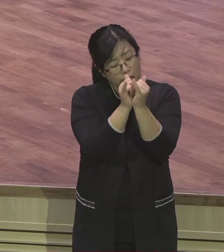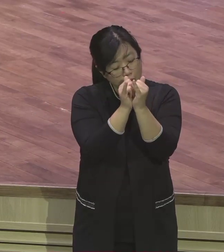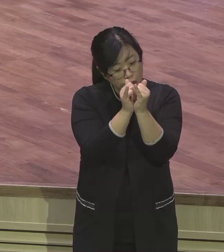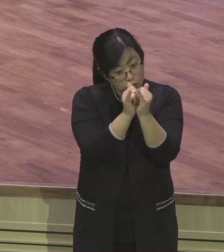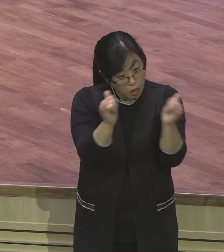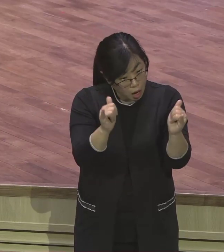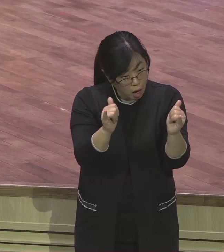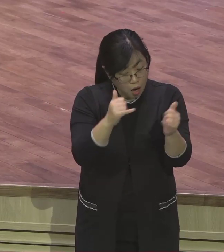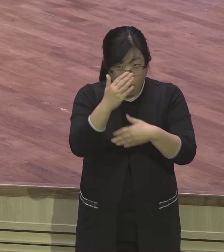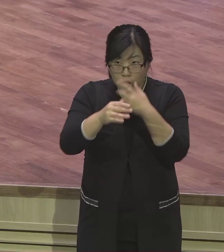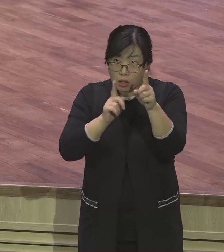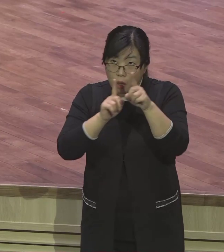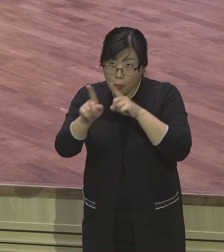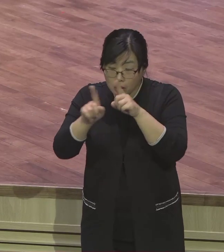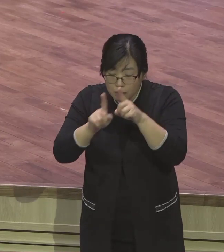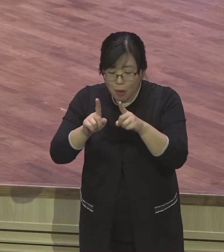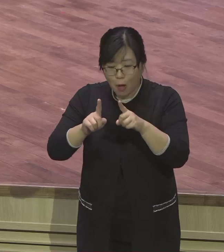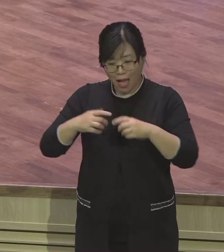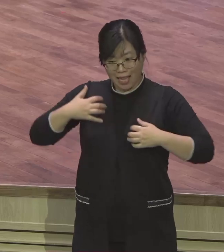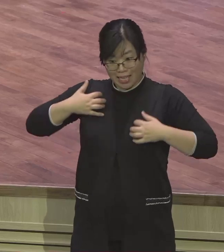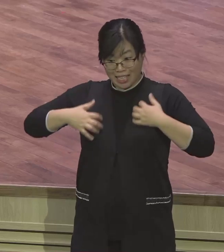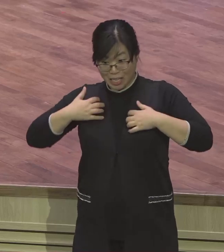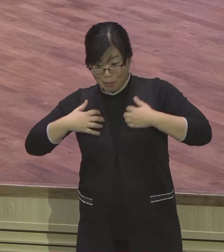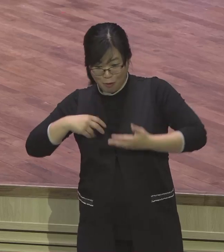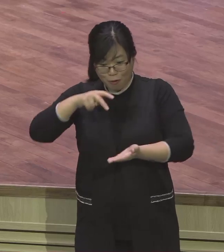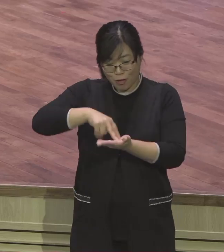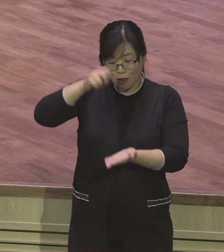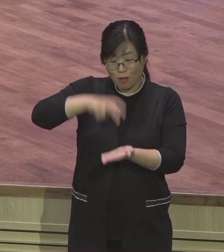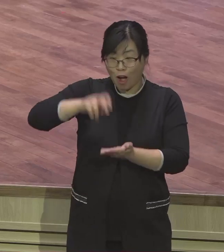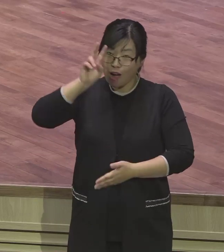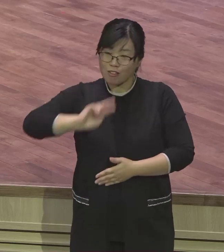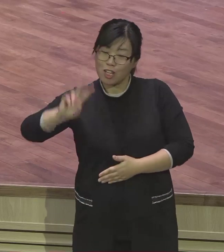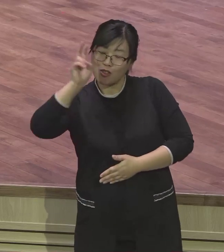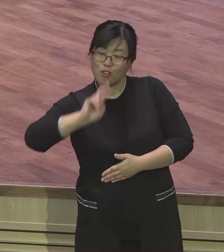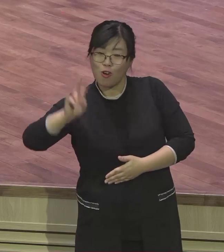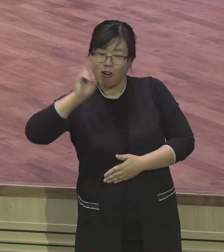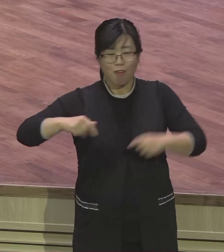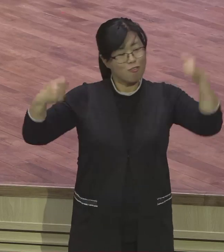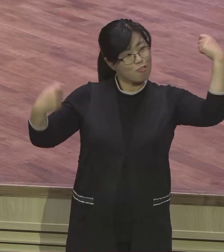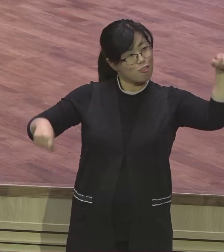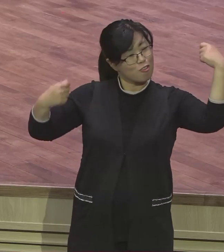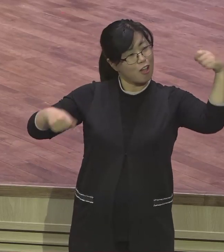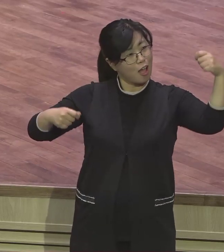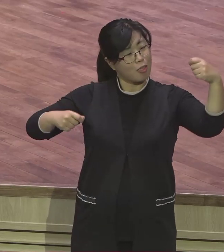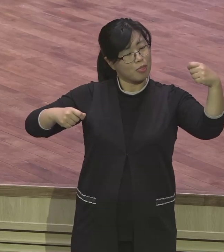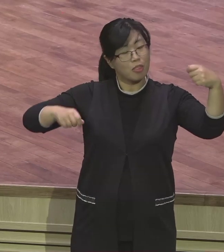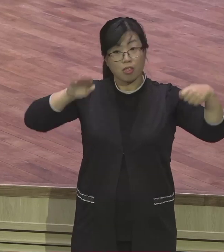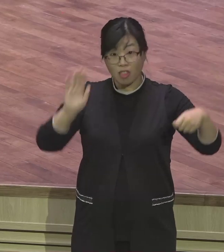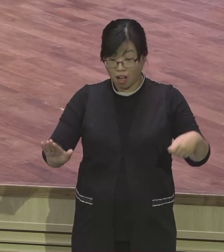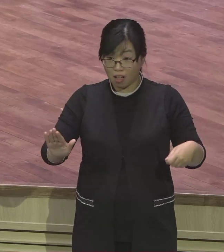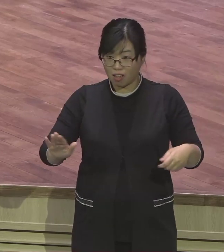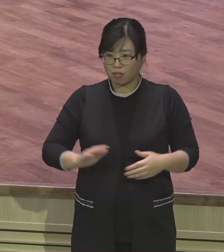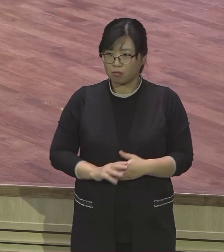하고 하면 안 하죠? 춤추게 하고 오늘 왜 이러나 진짜로 다시 한 번 할게요.